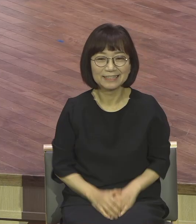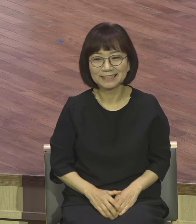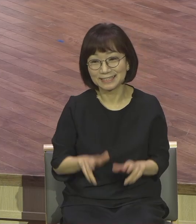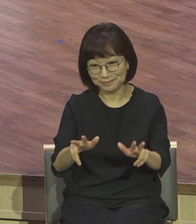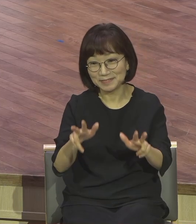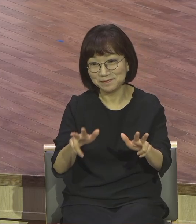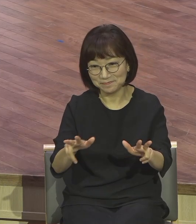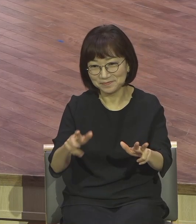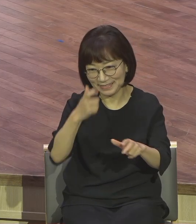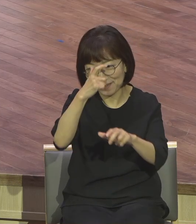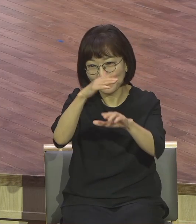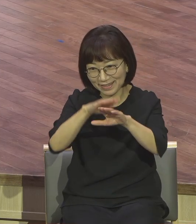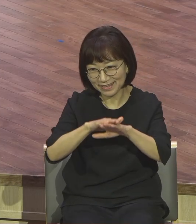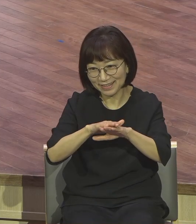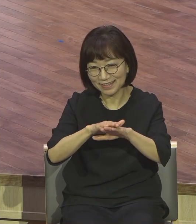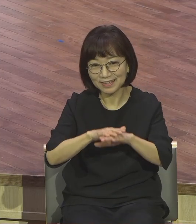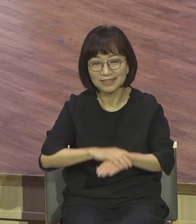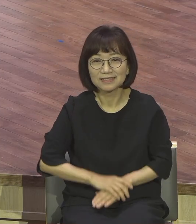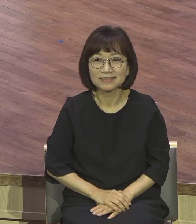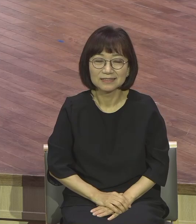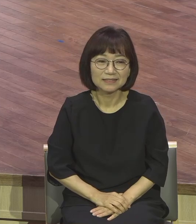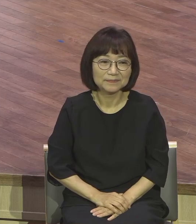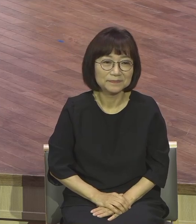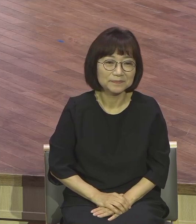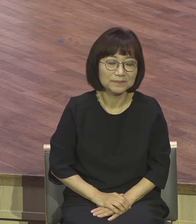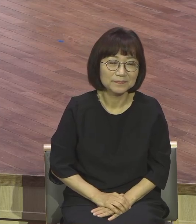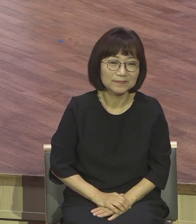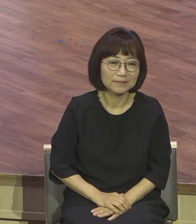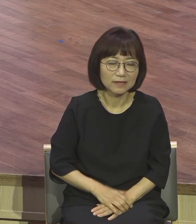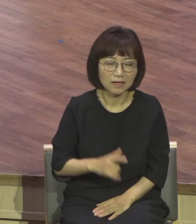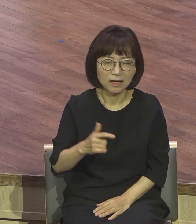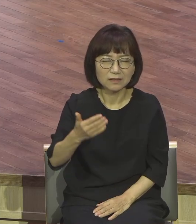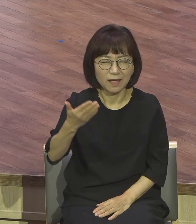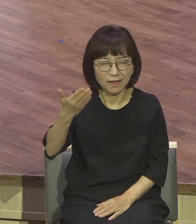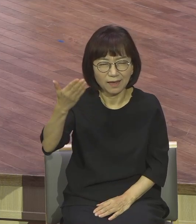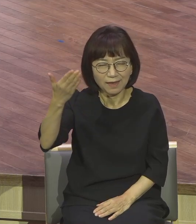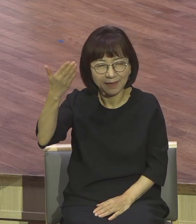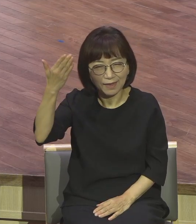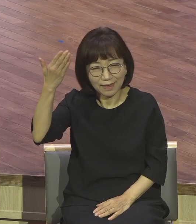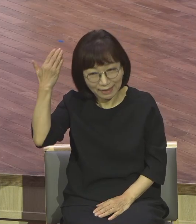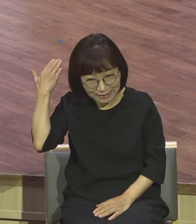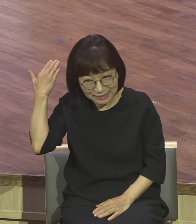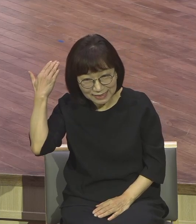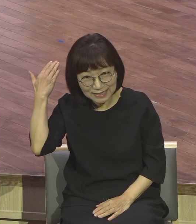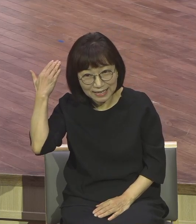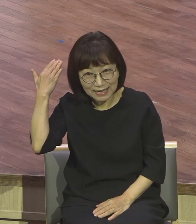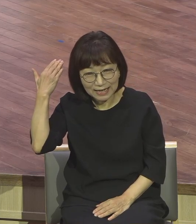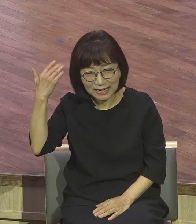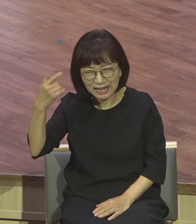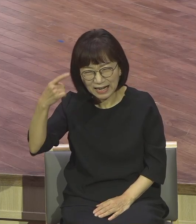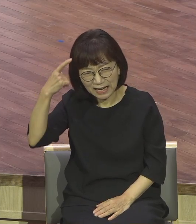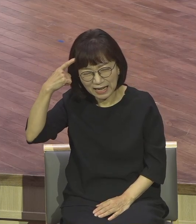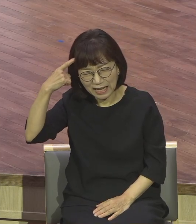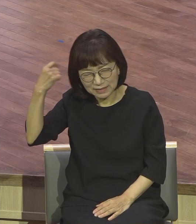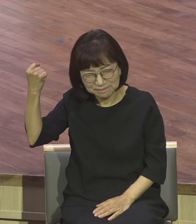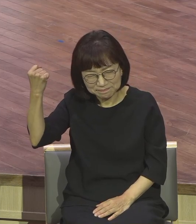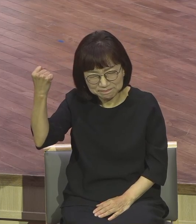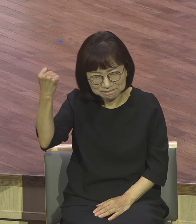영계 모든 신도들 이미 시일이 지난 과거 비전을 다 서지 마시기 바랍니다. 서지